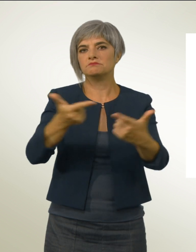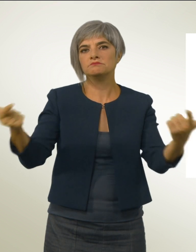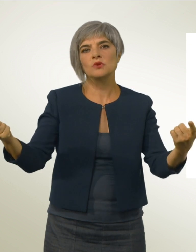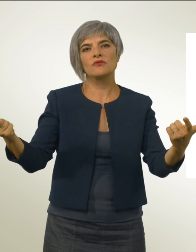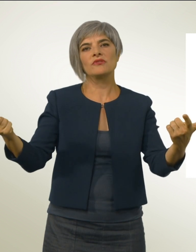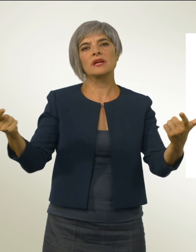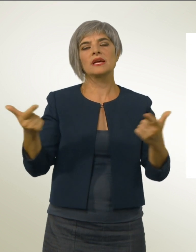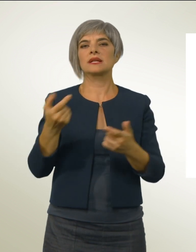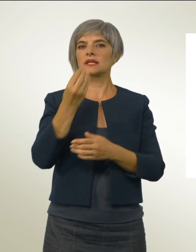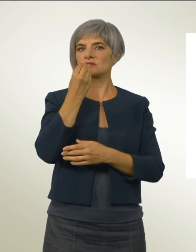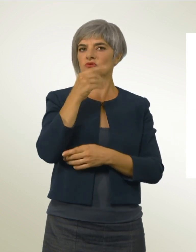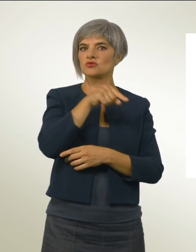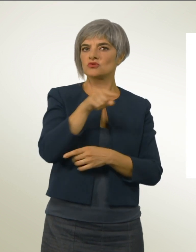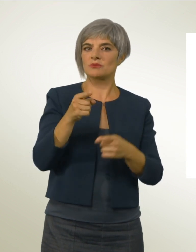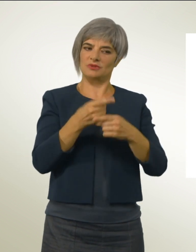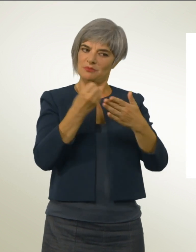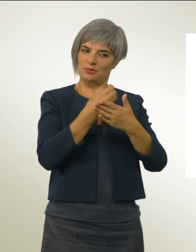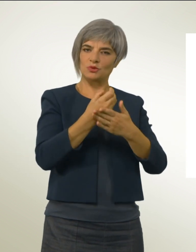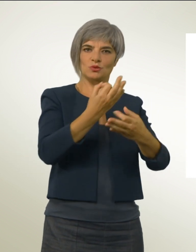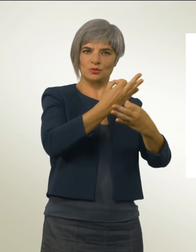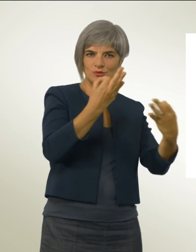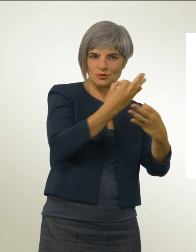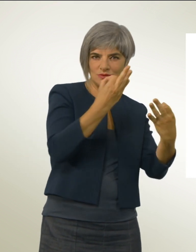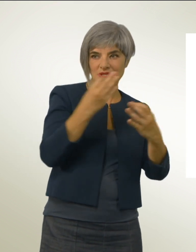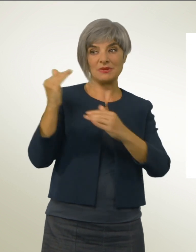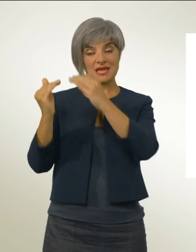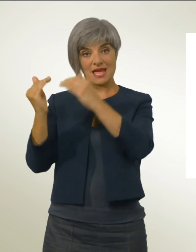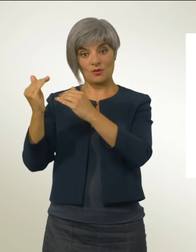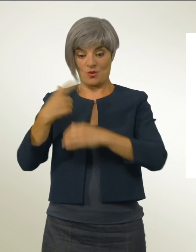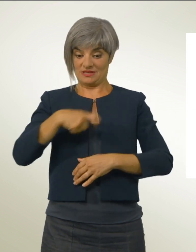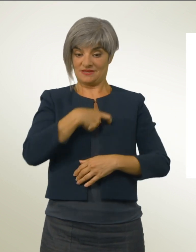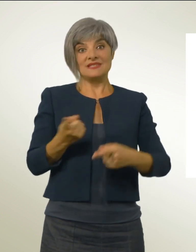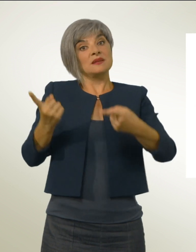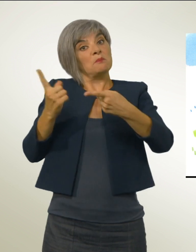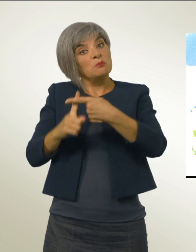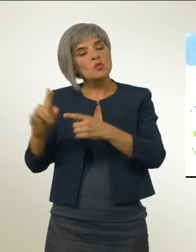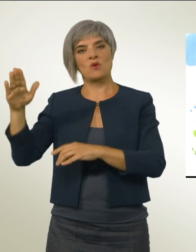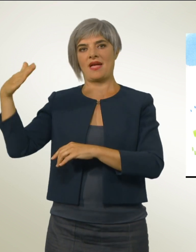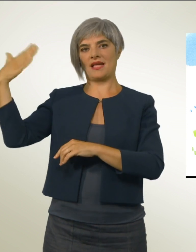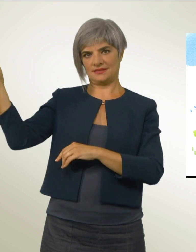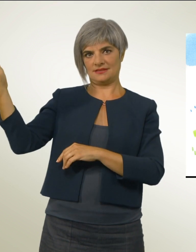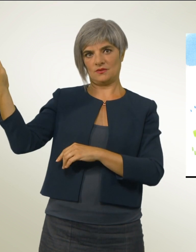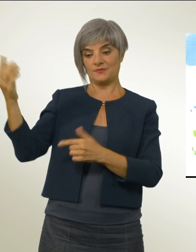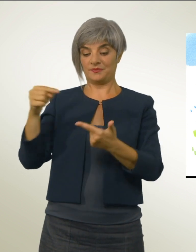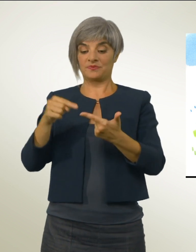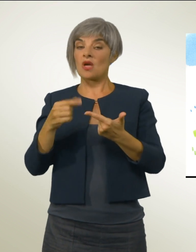modo sostenibile ed equo in Svizzera e all'estero. I promotori vogliono che vi siano più alimenti prodotti in modo